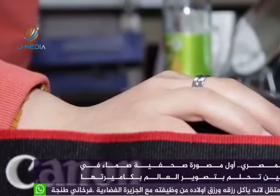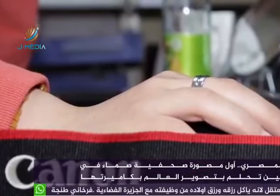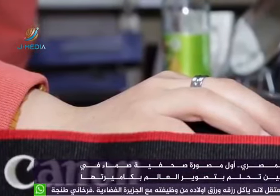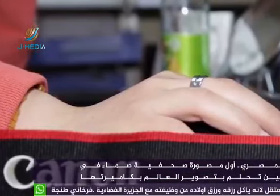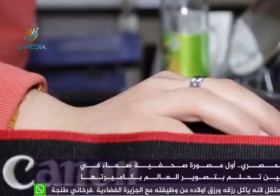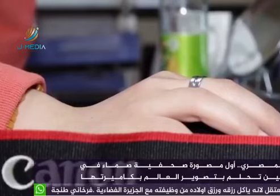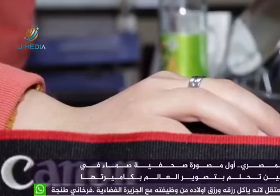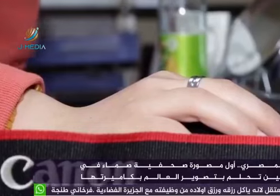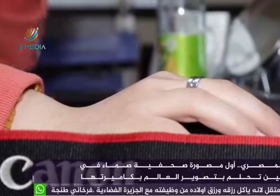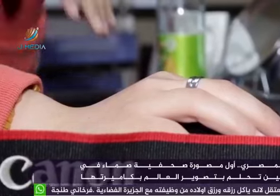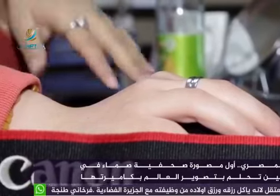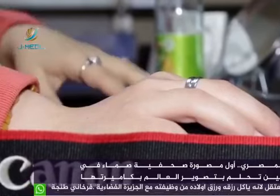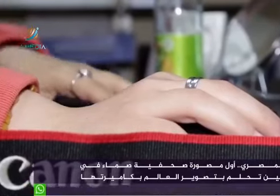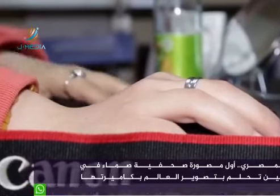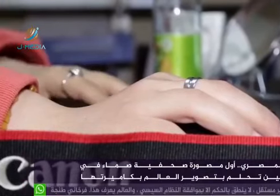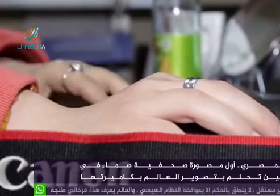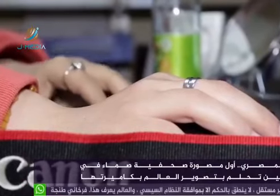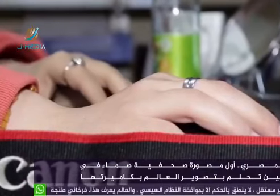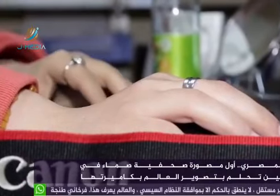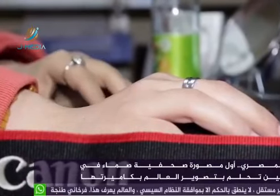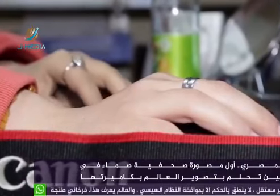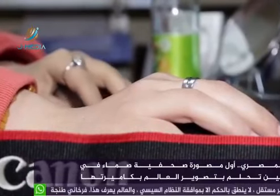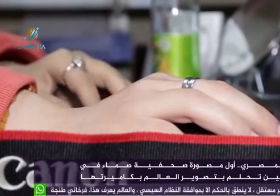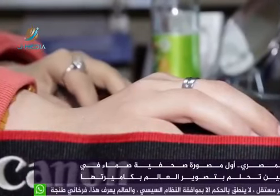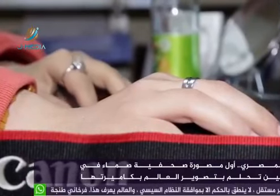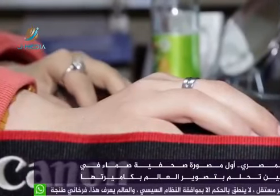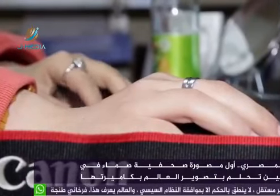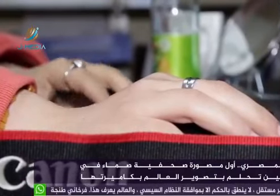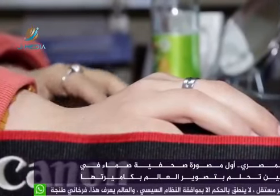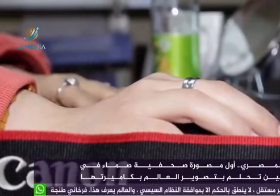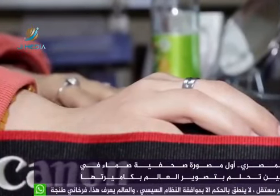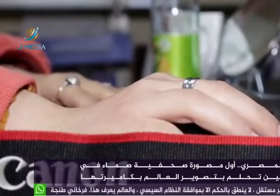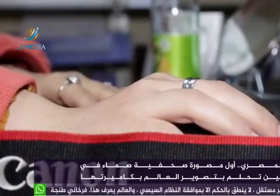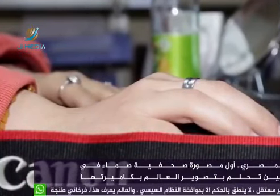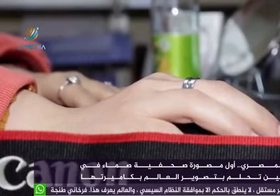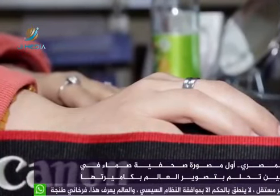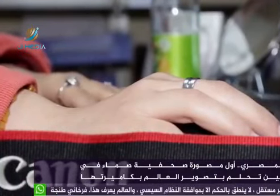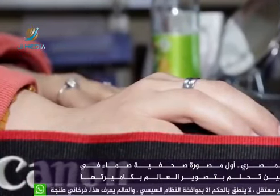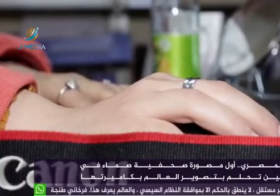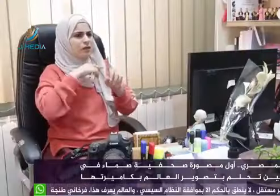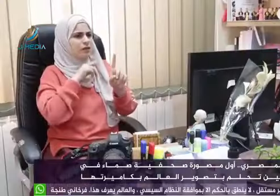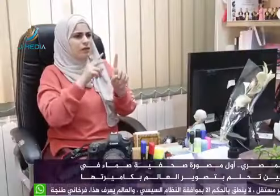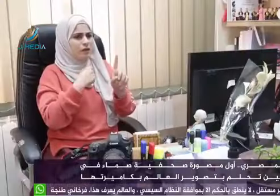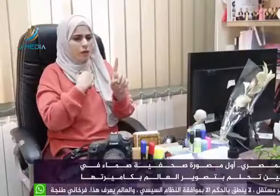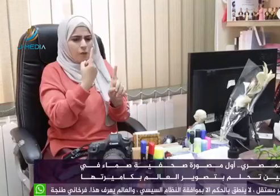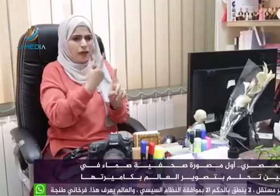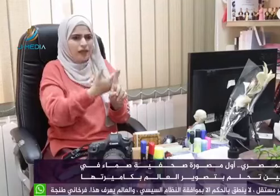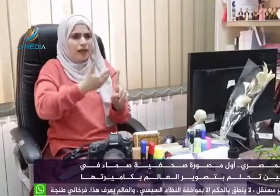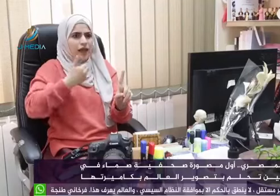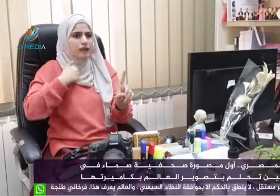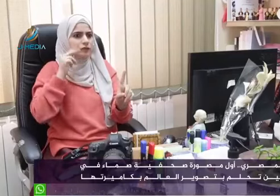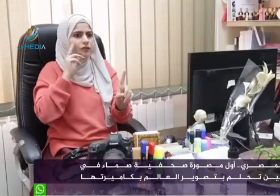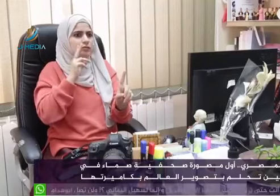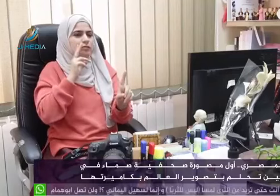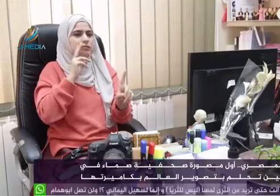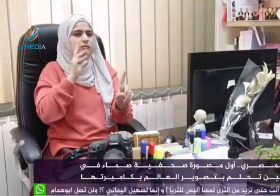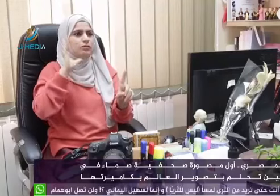لما أخوي توفى تبدلت المفاهيم عندي وكان في كثير ناس بيسمعوا